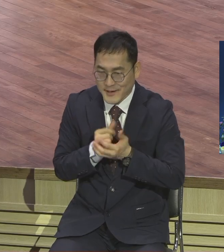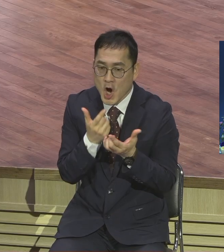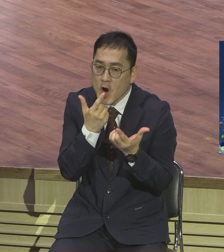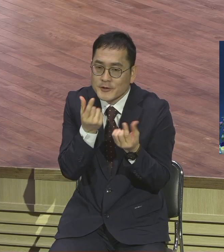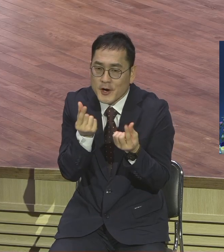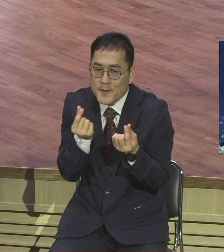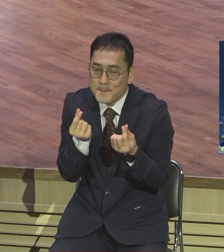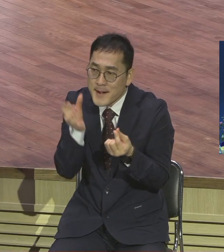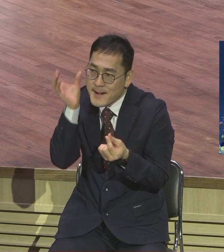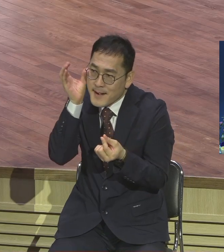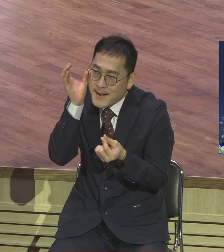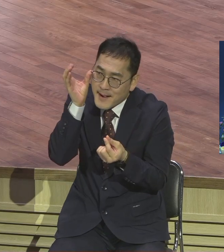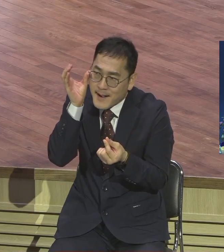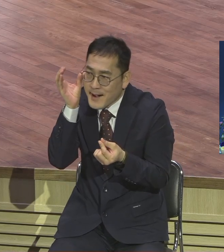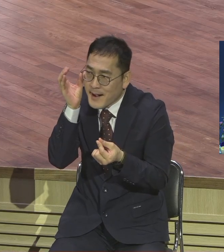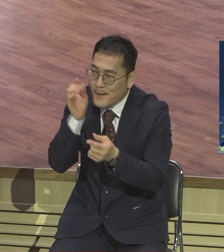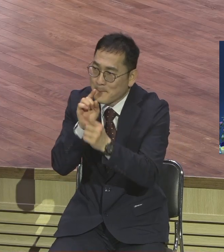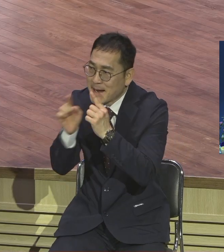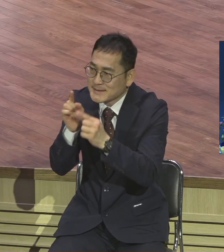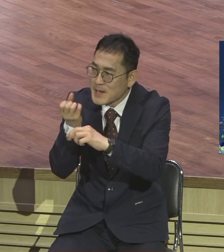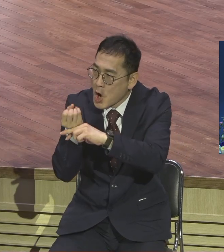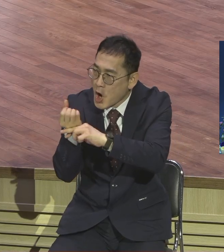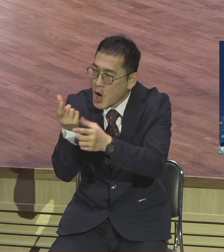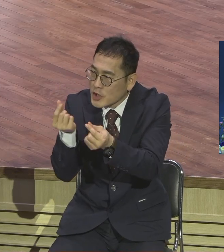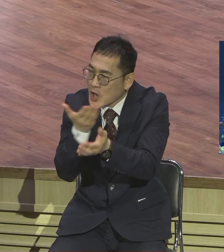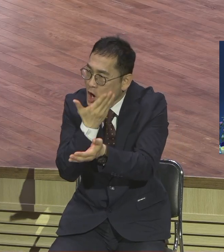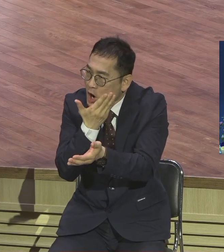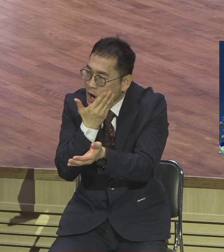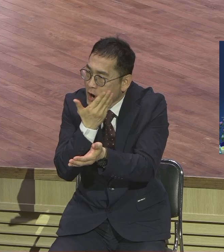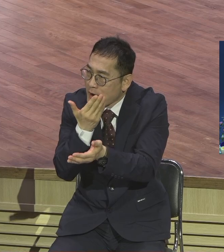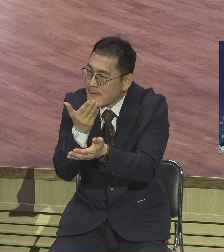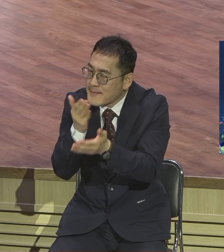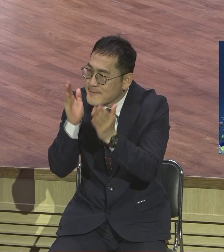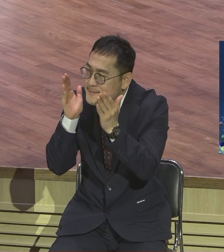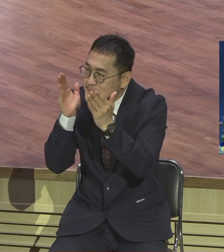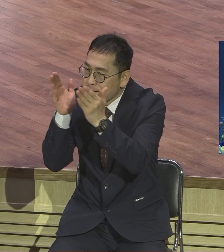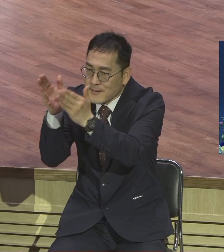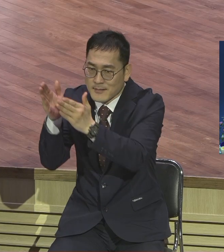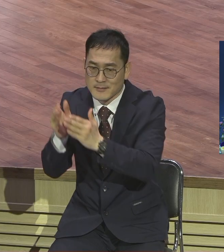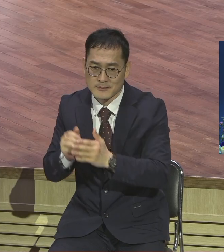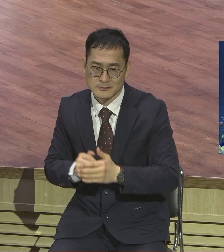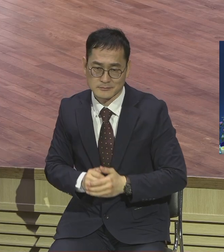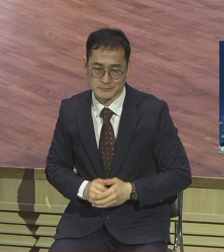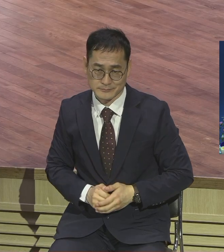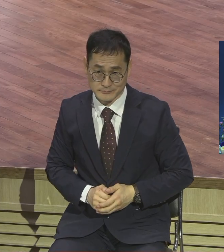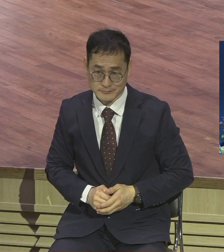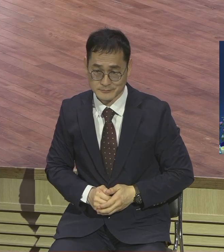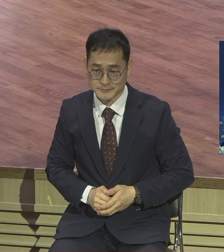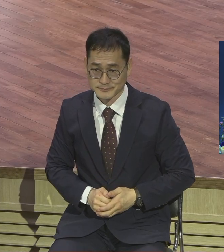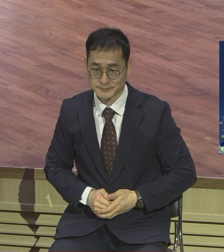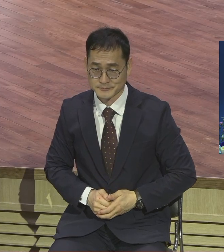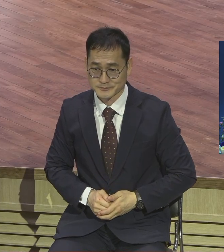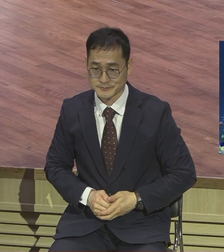보아를 가슴에 품은 것과 마찬가지로 이 가치를 좀 알아야 돼요 보금운동의 이 훈련